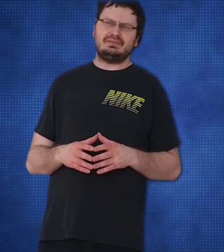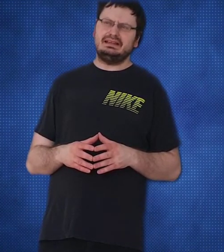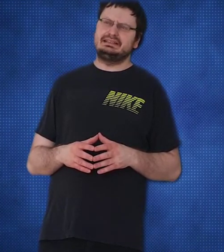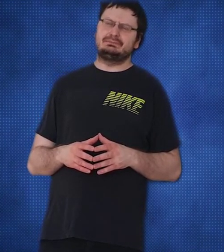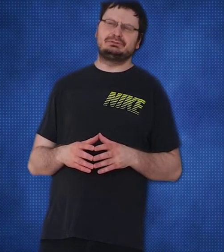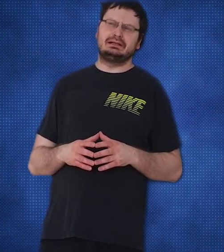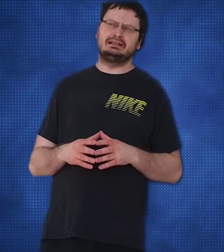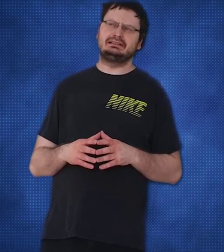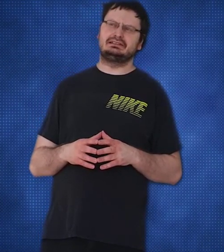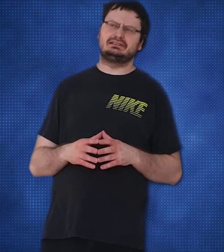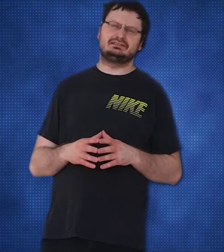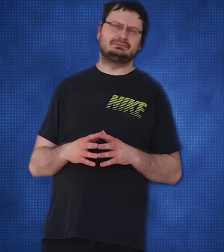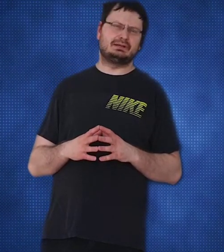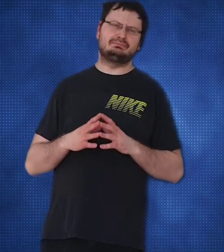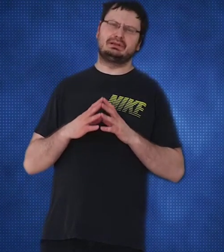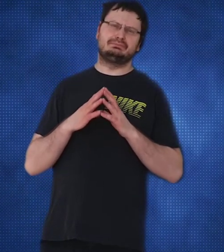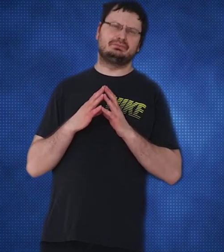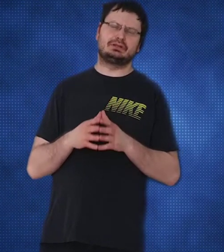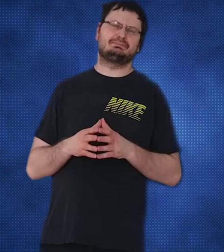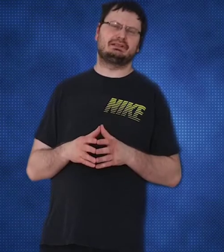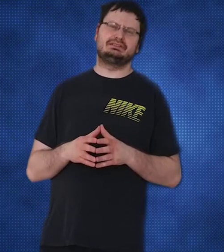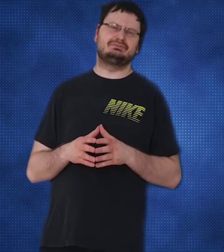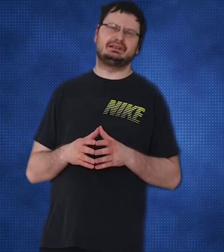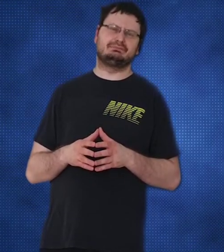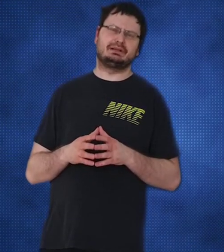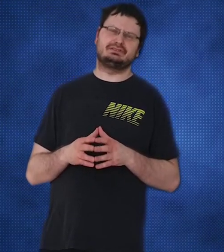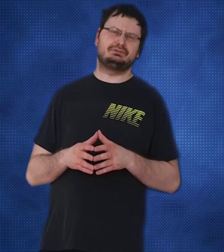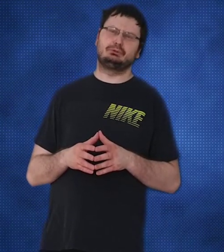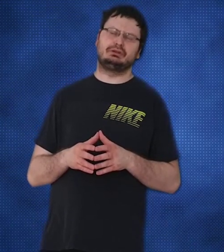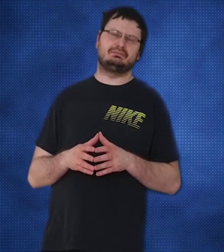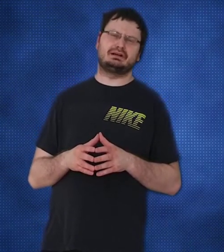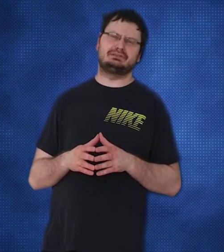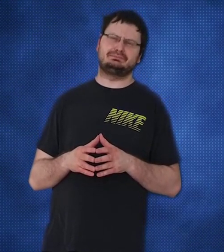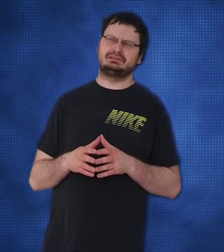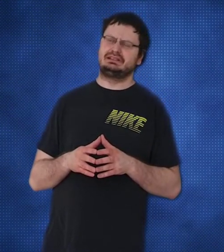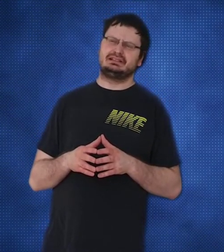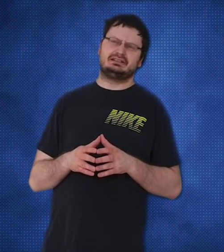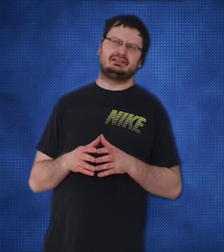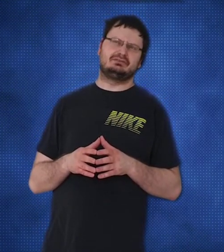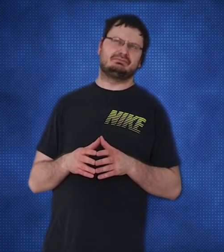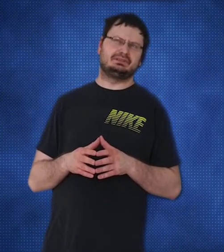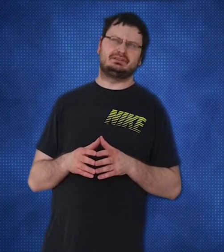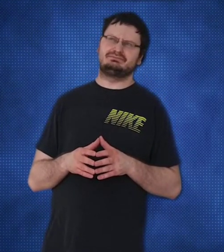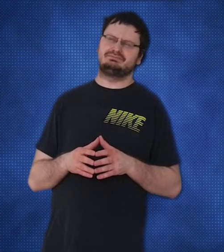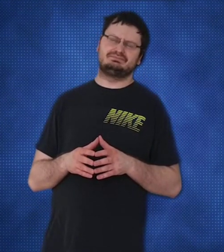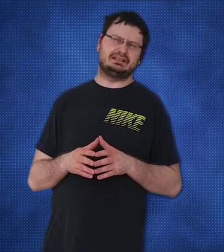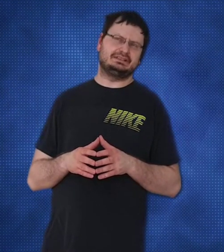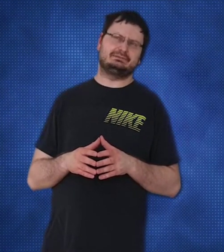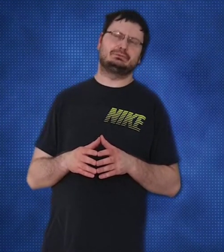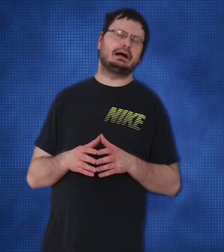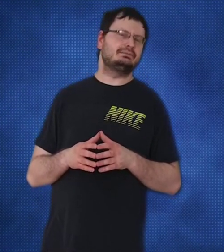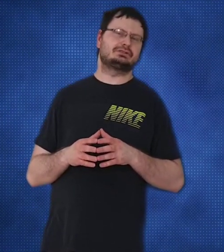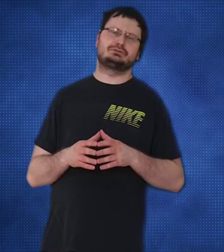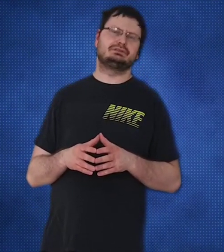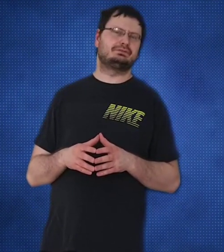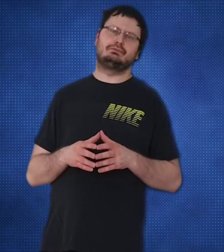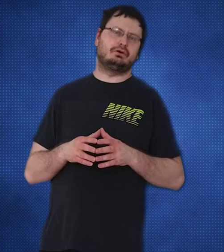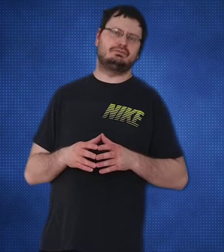Ich habe so beim, wenn wirklich bei diesem Leben mir sehr viel Mühe gegeben hat. Ich habe mir über eine Stunde verworfen